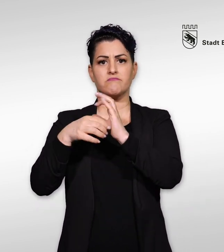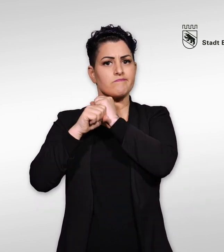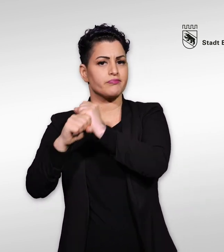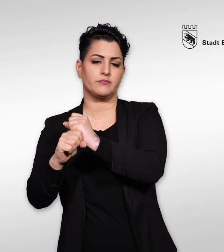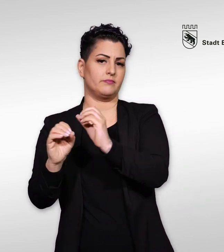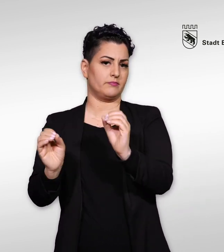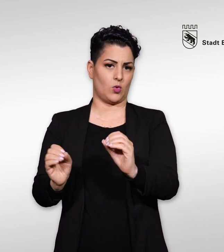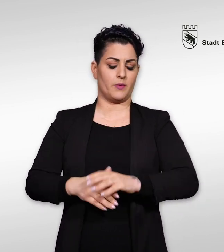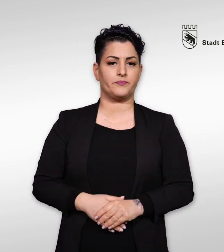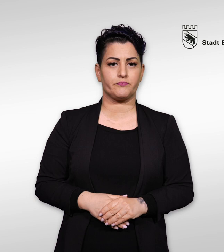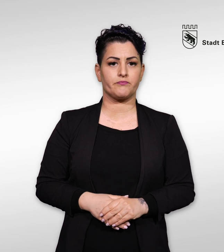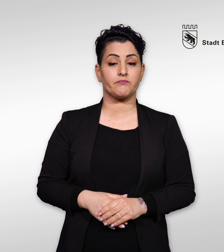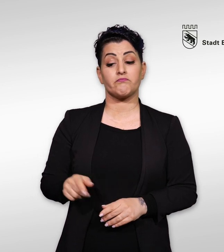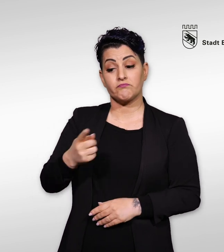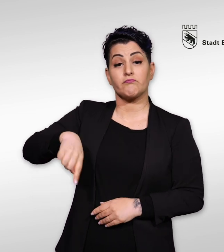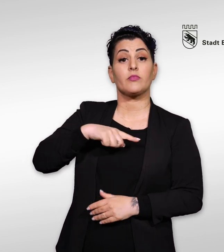Wir unterstehen der Schweigepflicht.